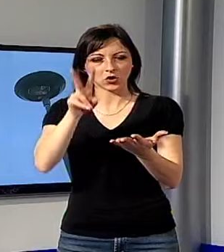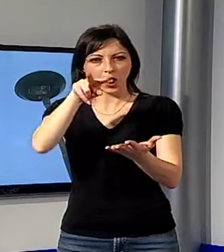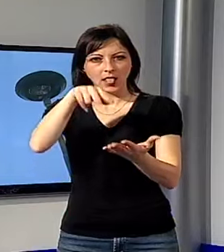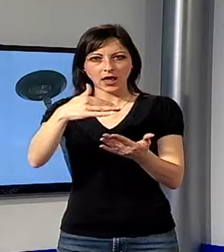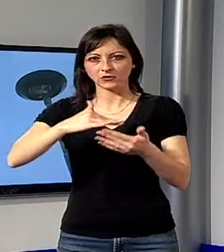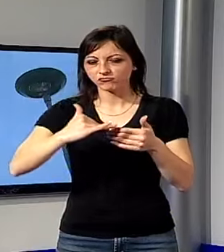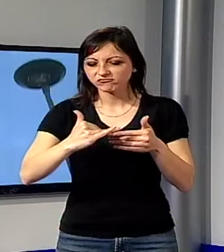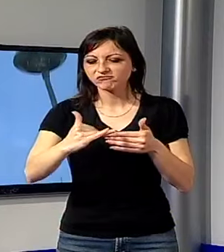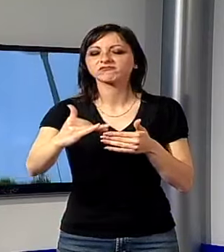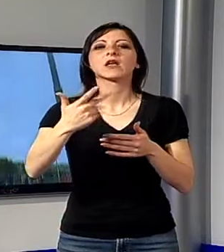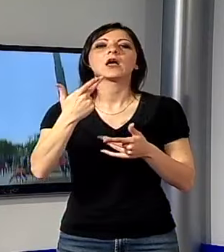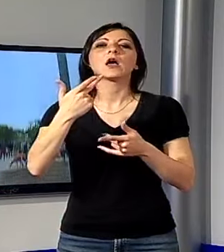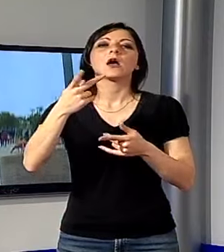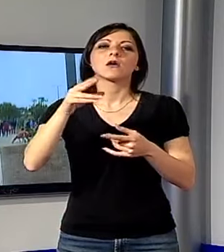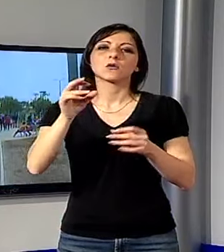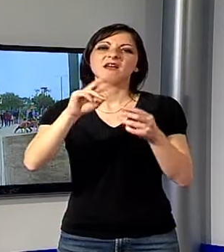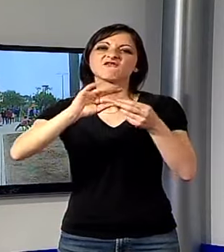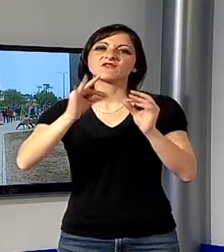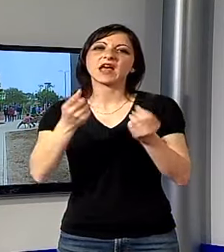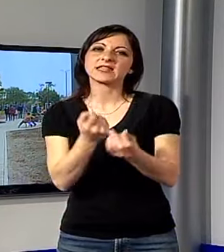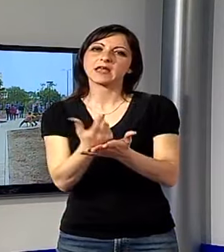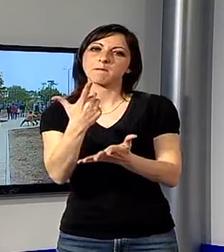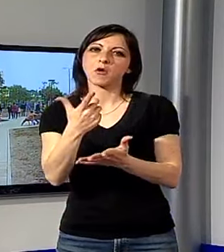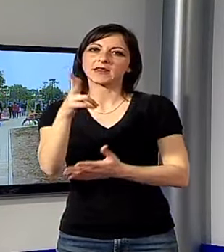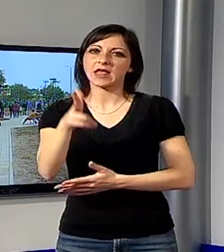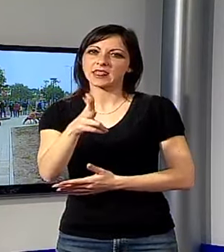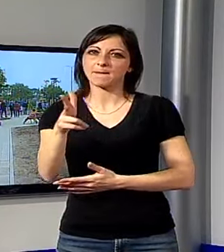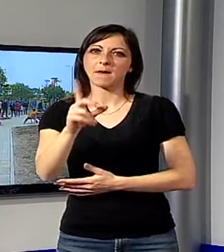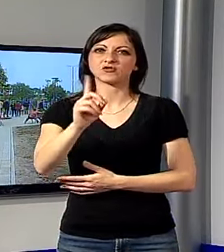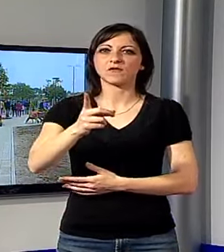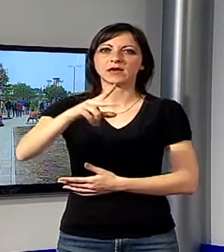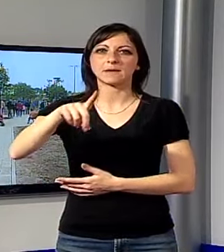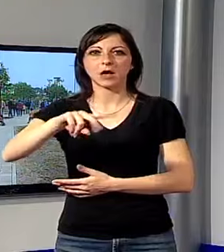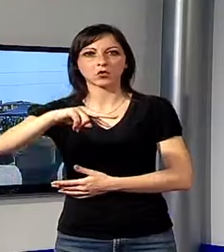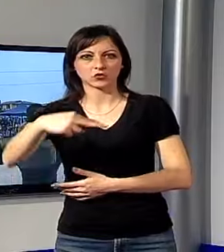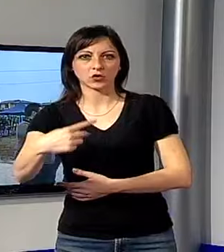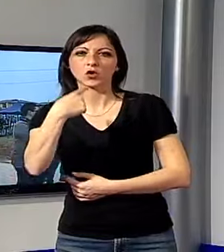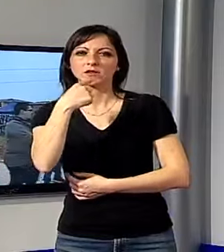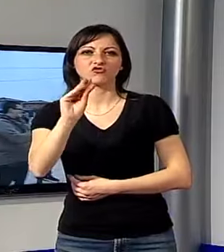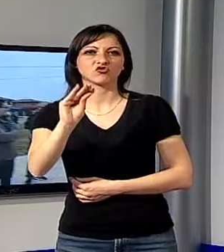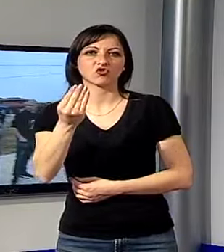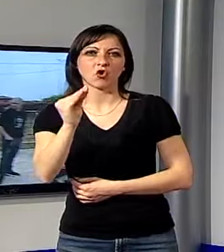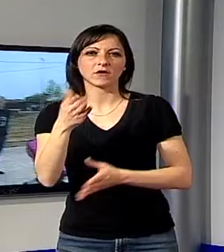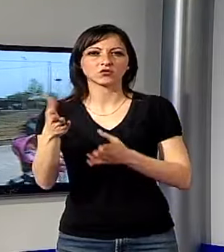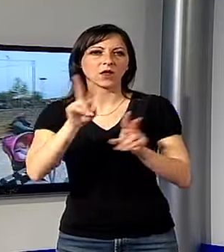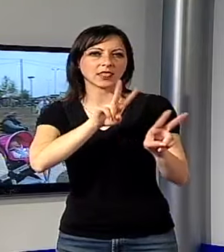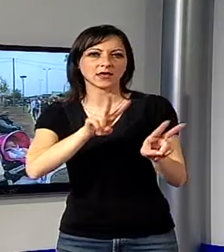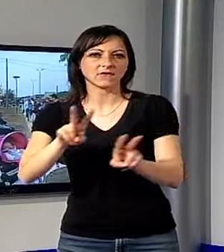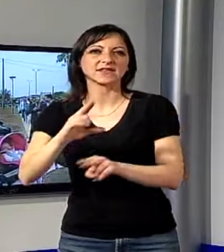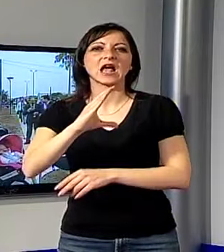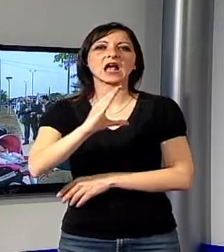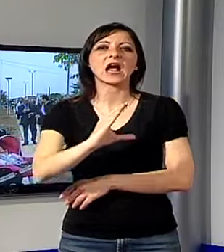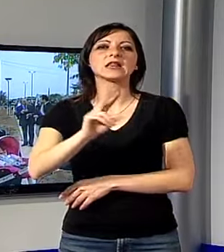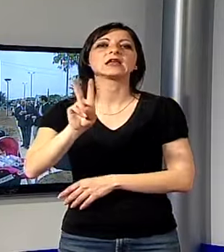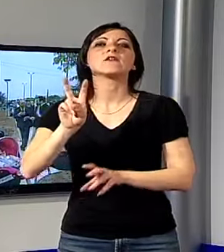una delle frasi più celebri di Giovanni Paolo II, pronunciata rivolgendosi ai giovani durante la sua visita a Cagliari